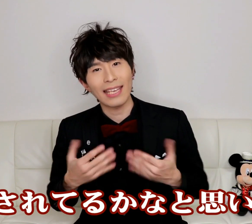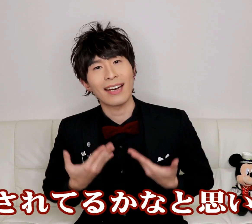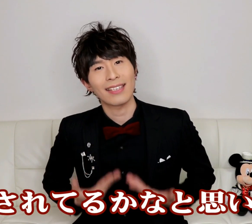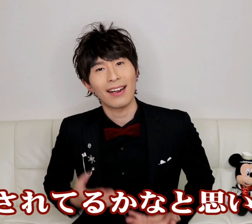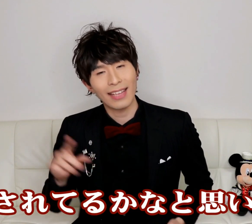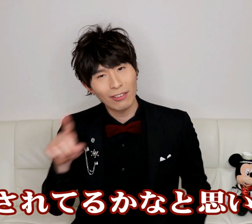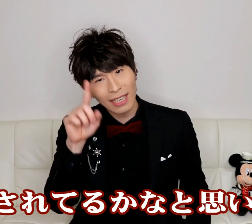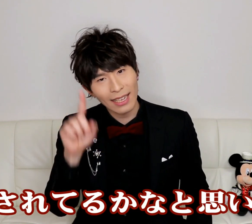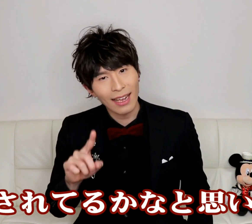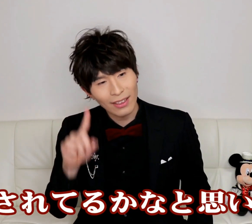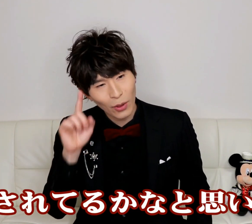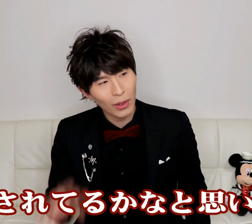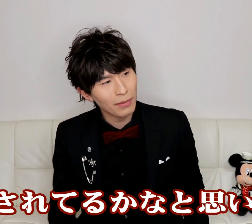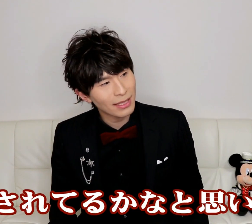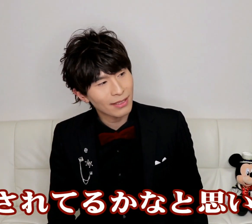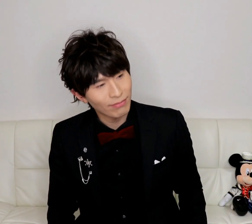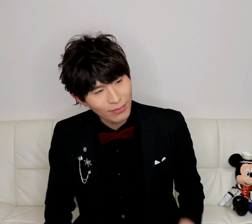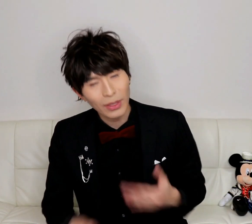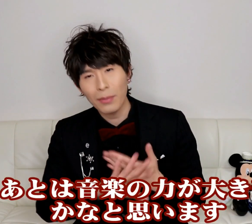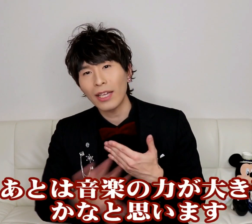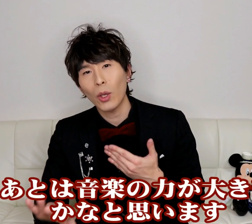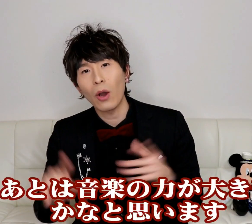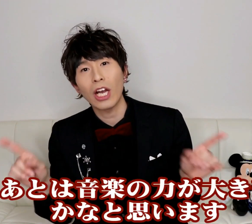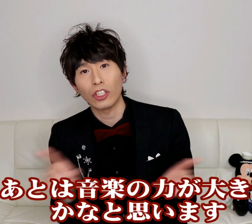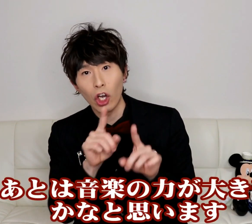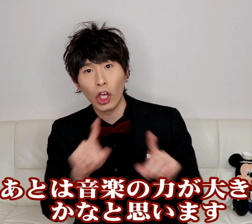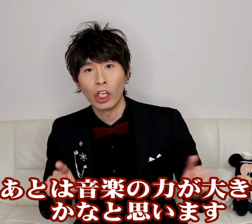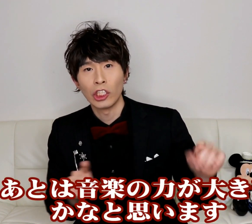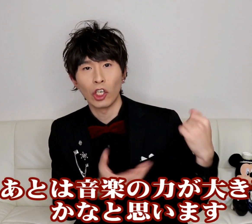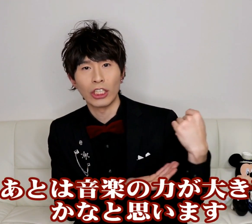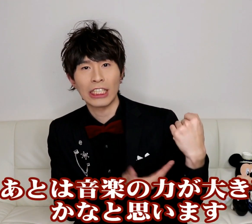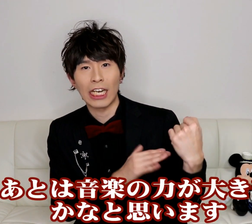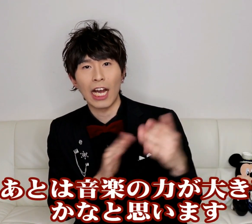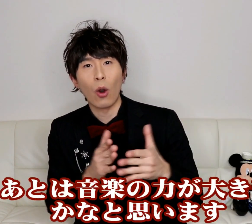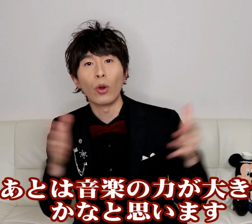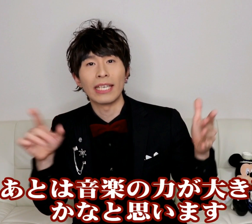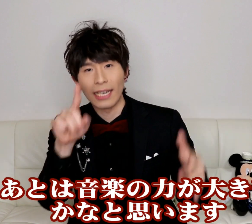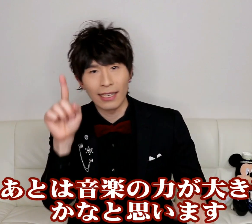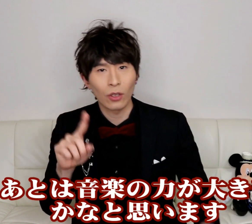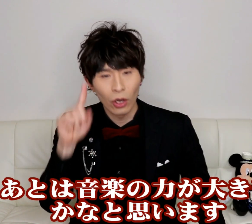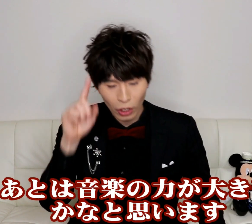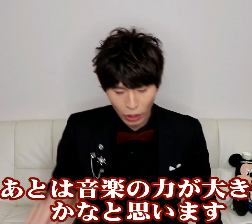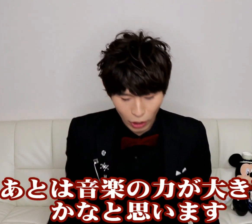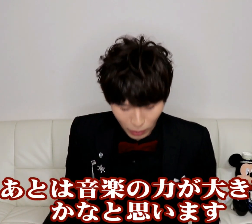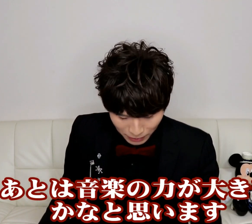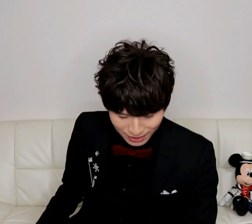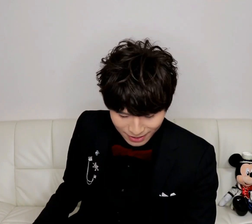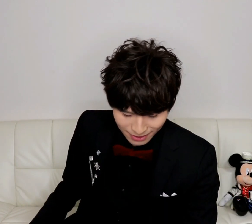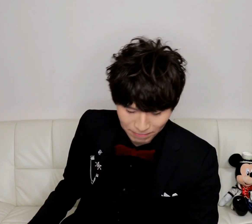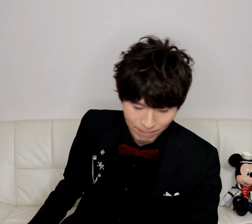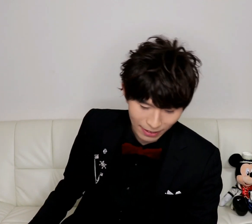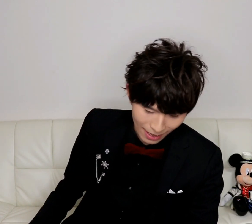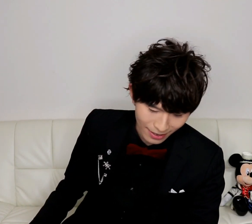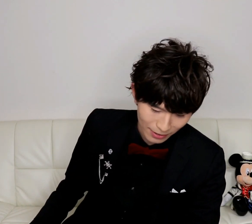癒されてるかなと思いますうんまああとは音楽のすごい力が大きいかなと思いますはい